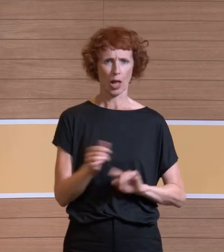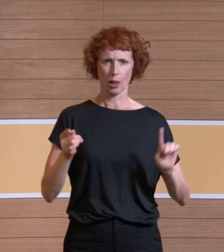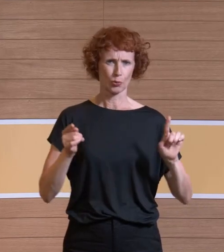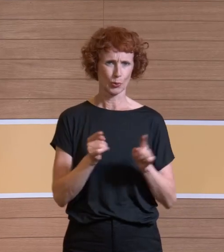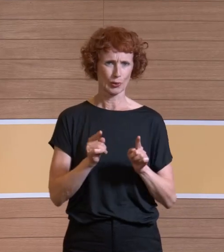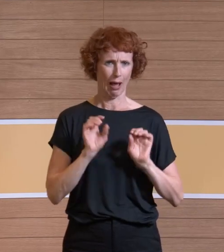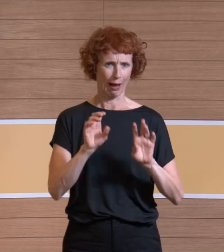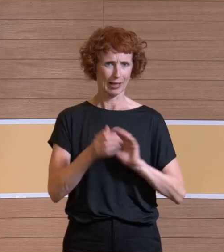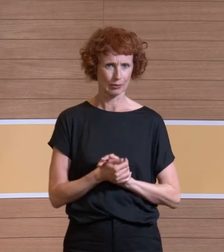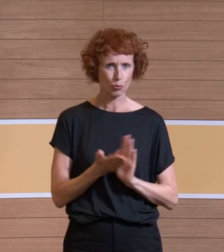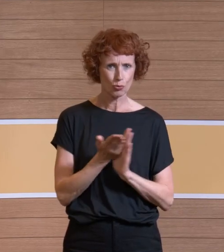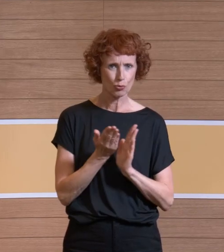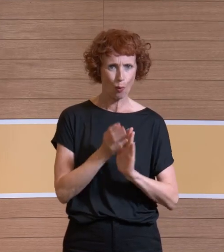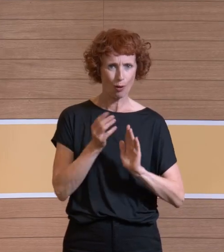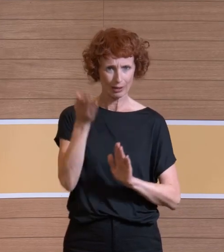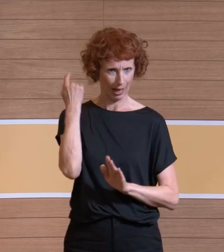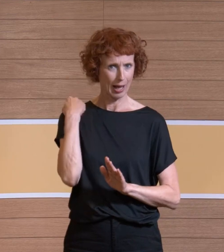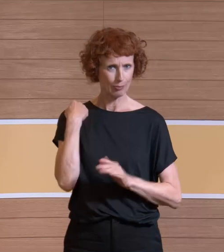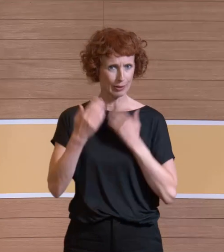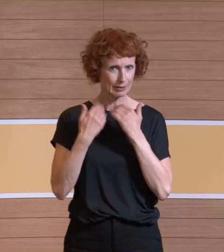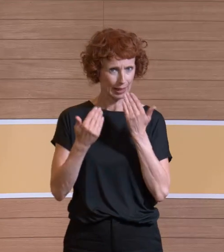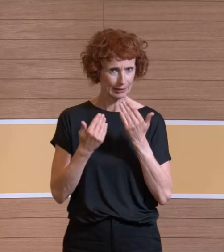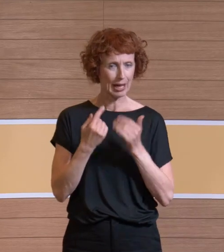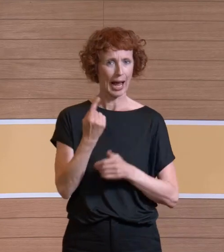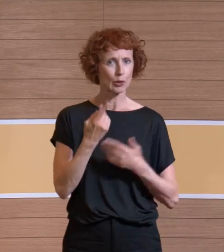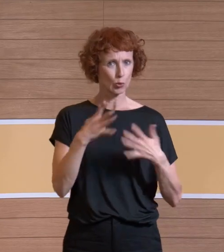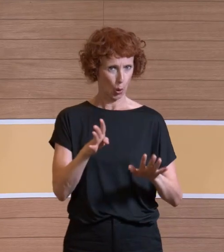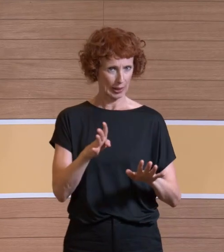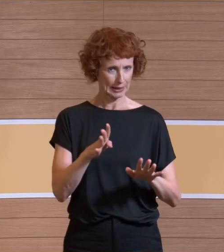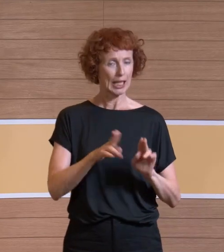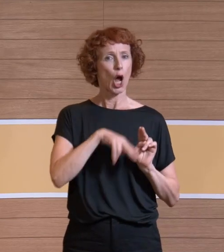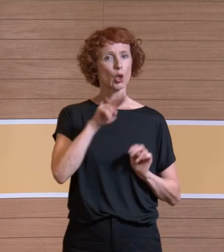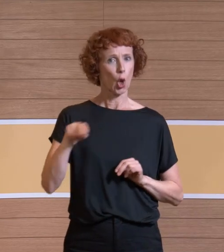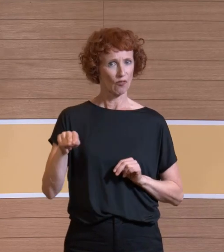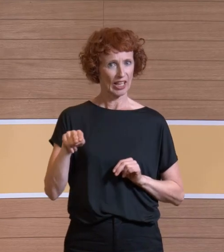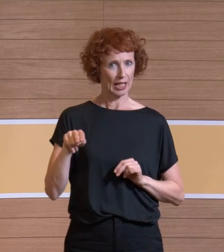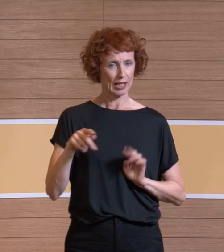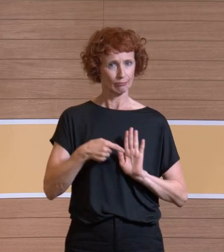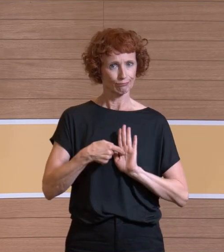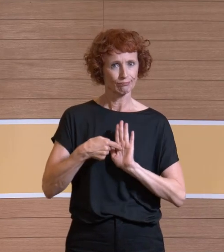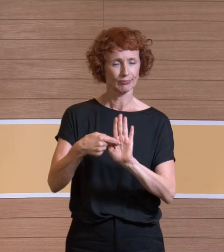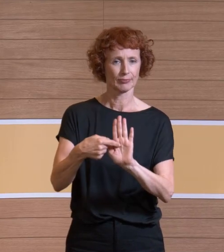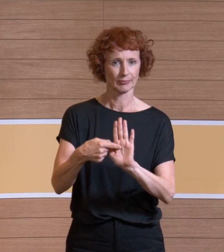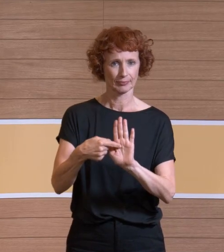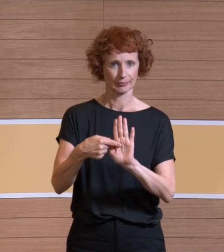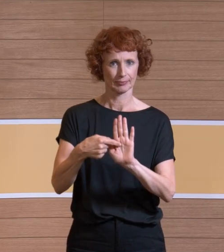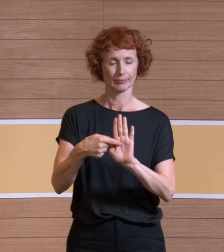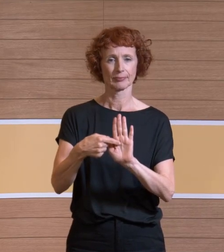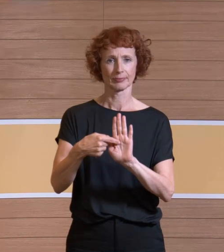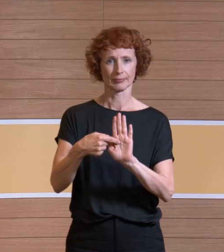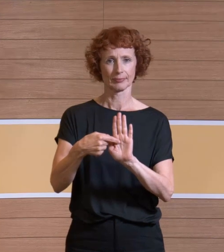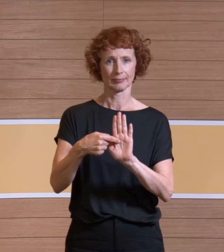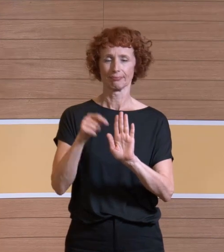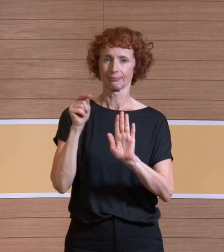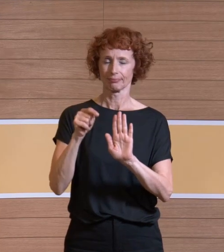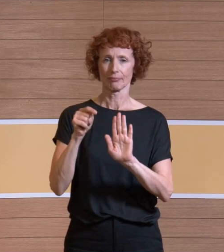Wurde schon darauf hingewiesen, 91 haben die Norweger, ich versuche das in so einer historischen Zeitachse Ihnen nahe zu bringen, darauf hingewiesen,